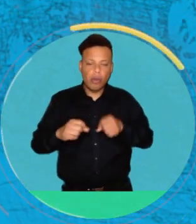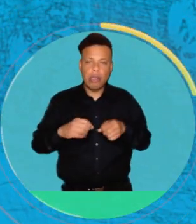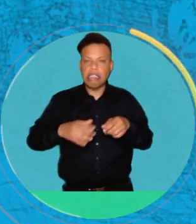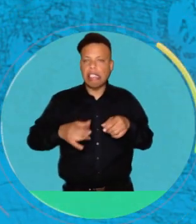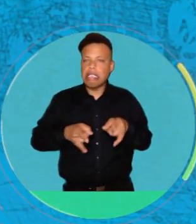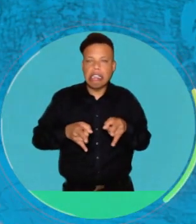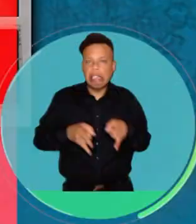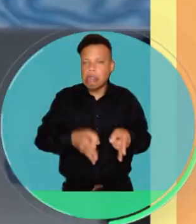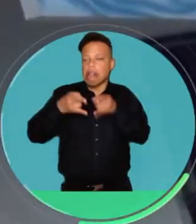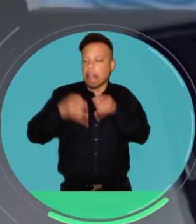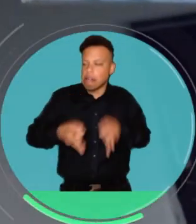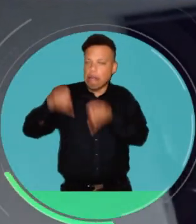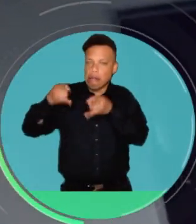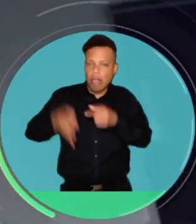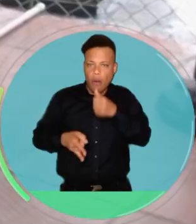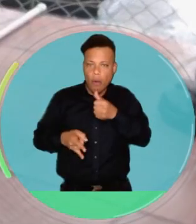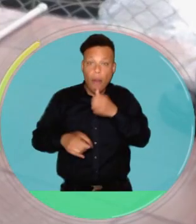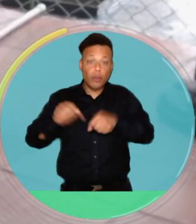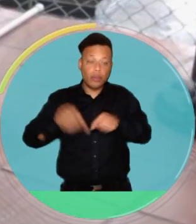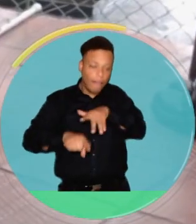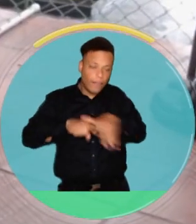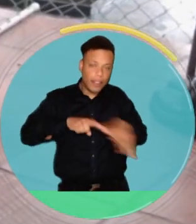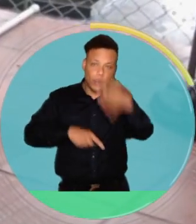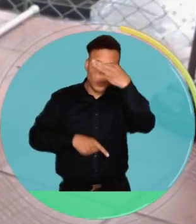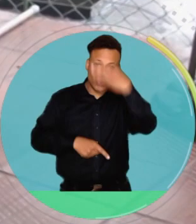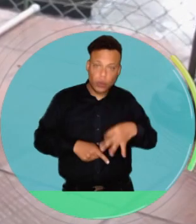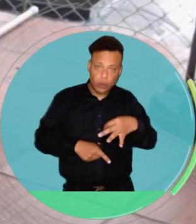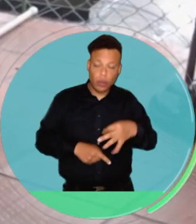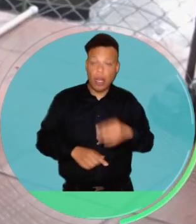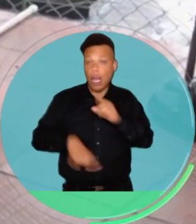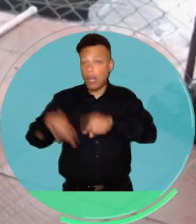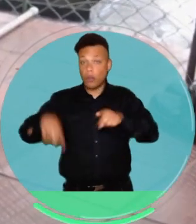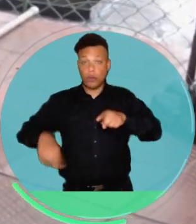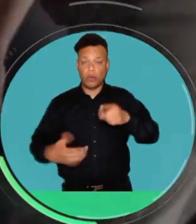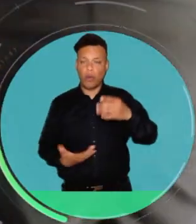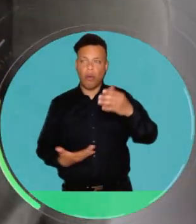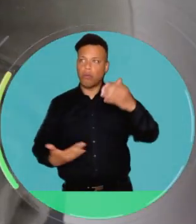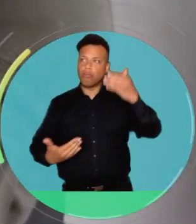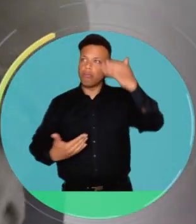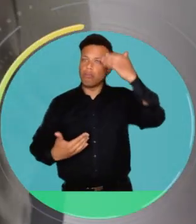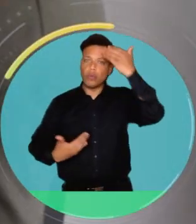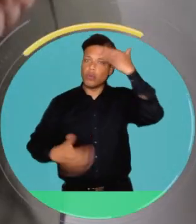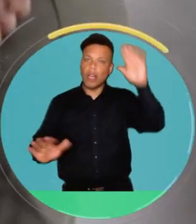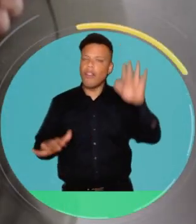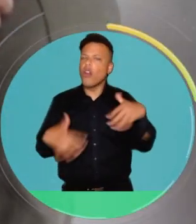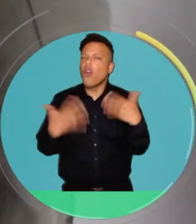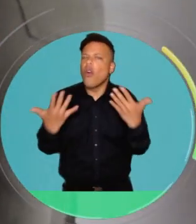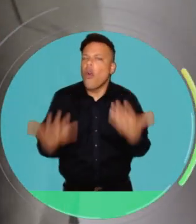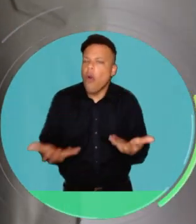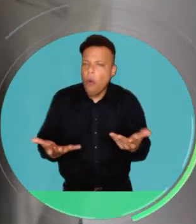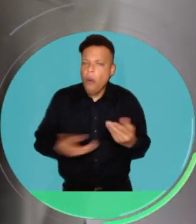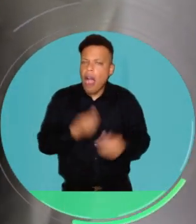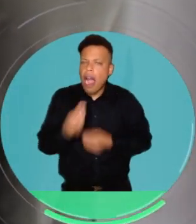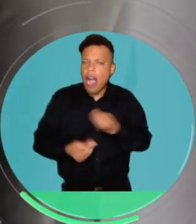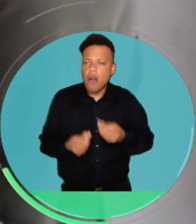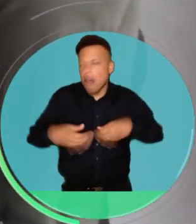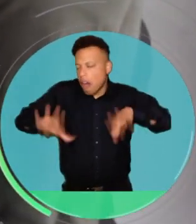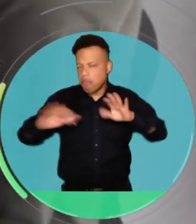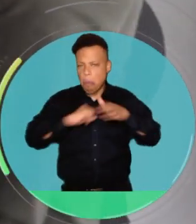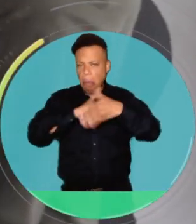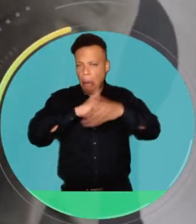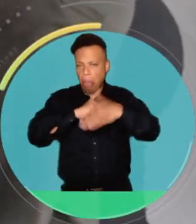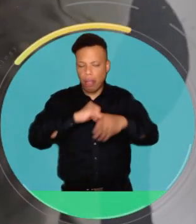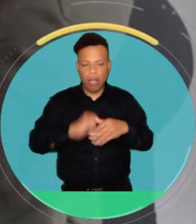de la manera correcta, puede contaminar los sistemas acuíferos. Yo no tengo el conocimiento correcto de cómo se comportan esos parámetros.